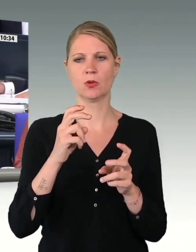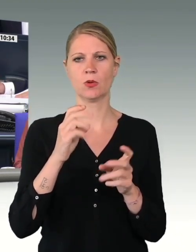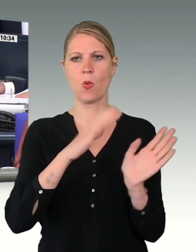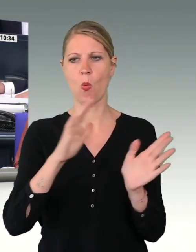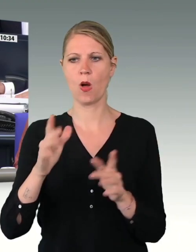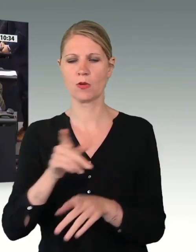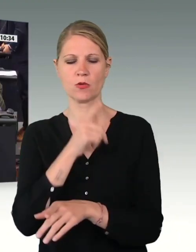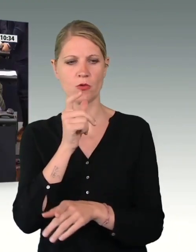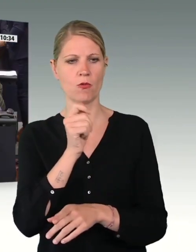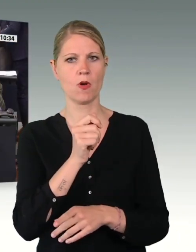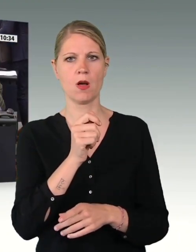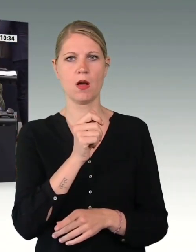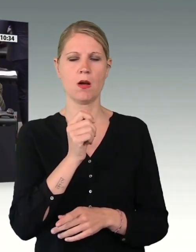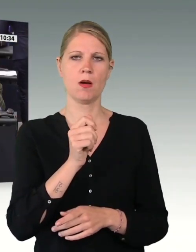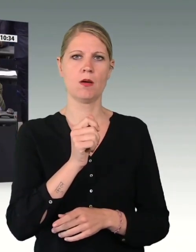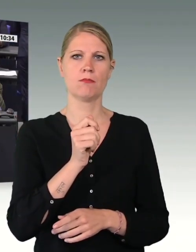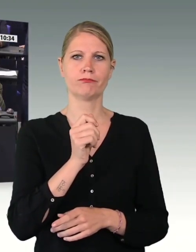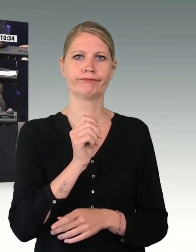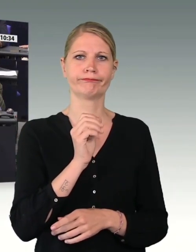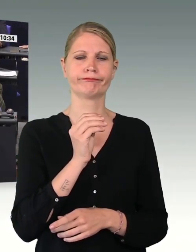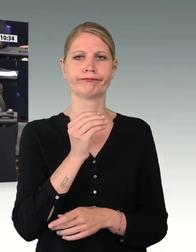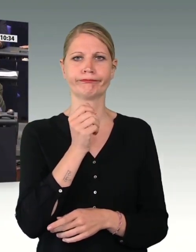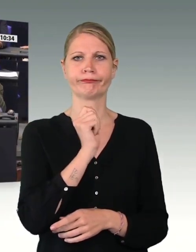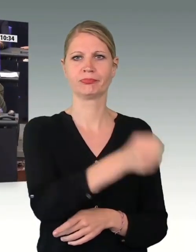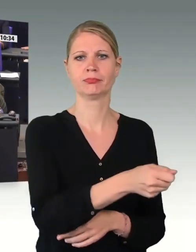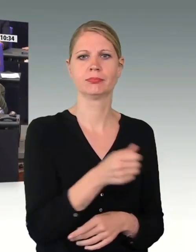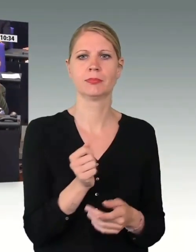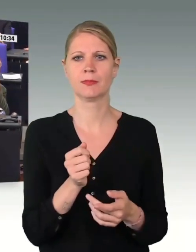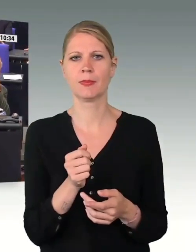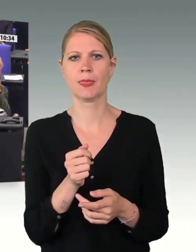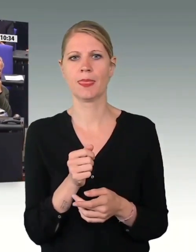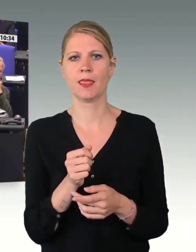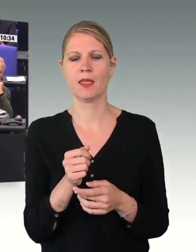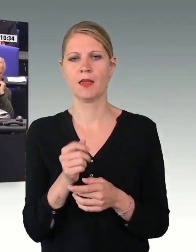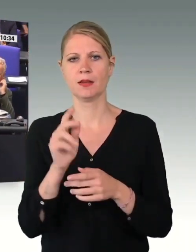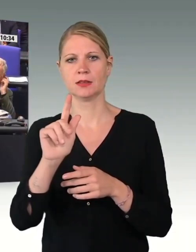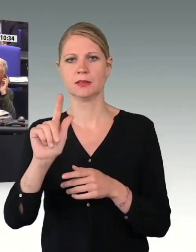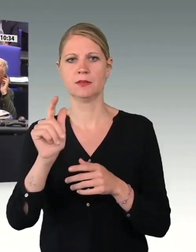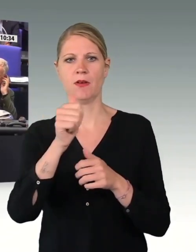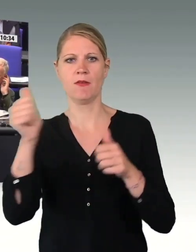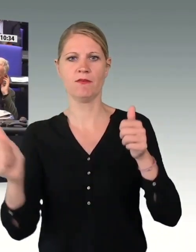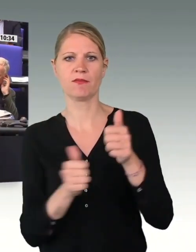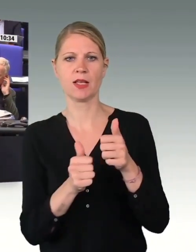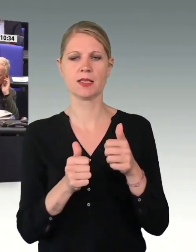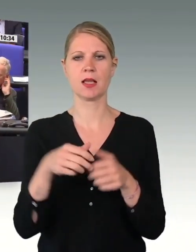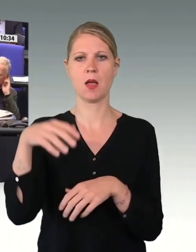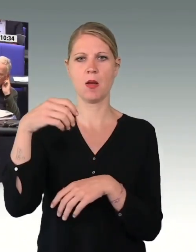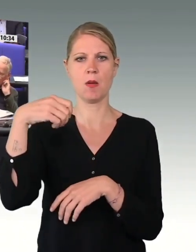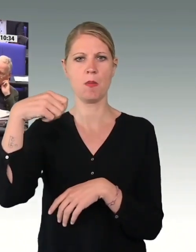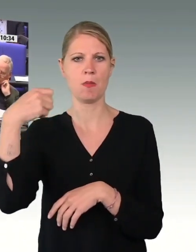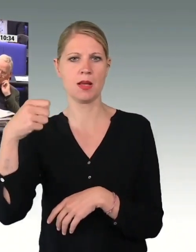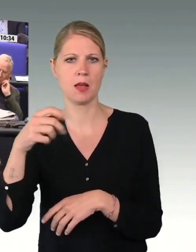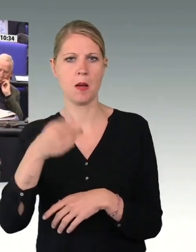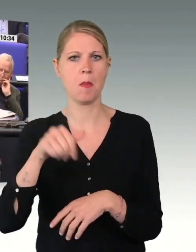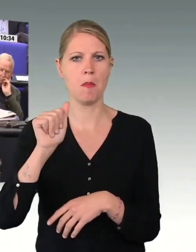Vizepräsidentin Pau hat dem Einspruch unter Verweis auf ihre bereits in der gestrigen Sitzung erfolgten Erläuterungen